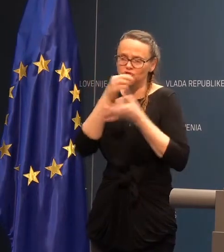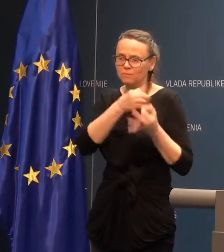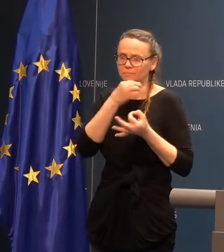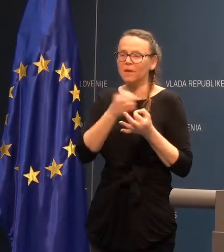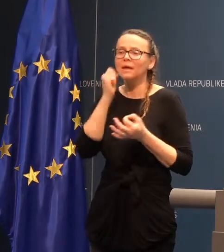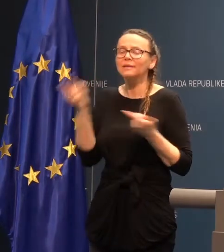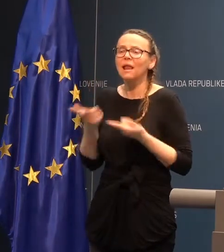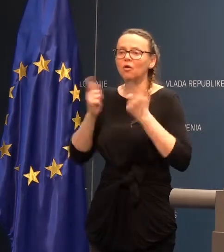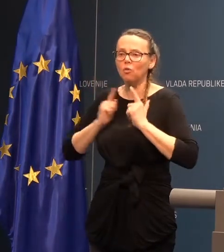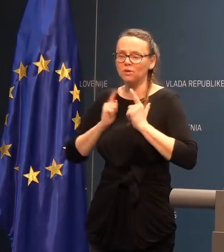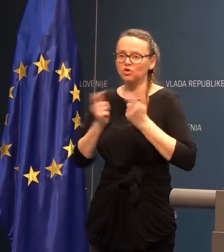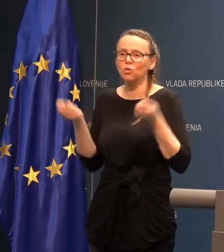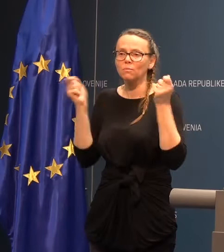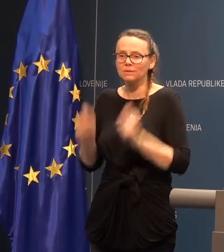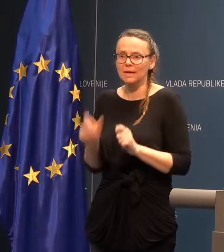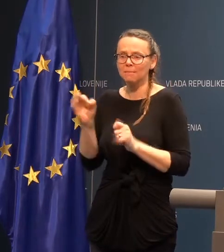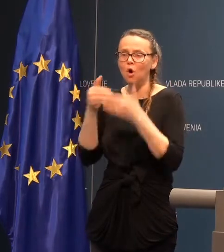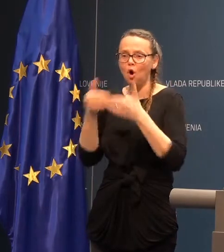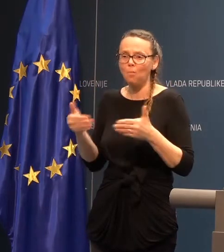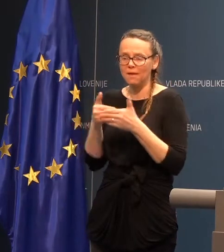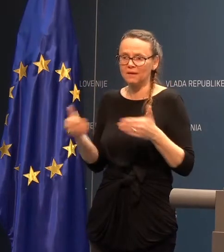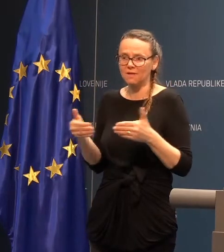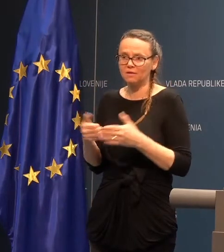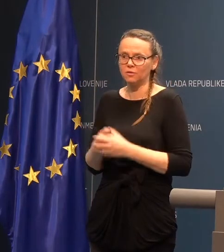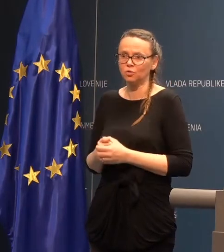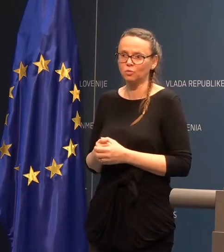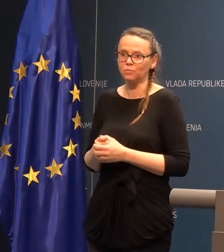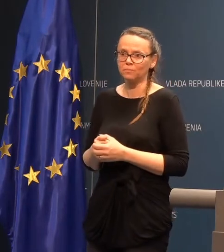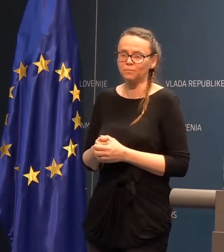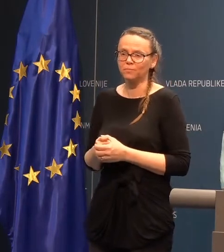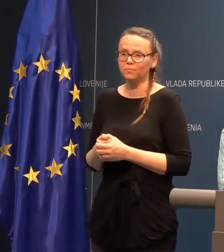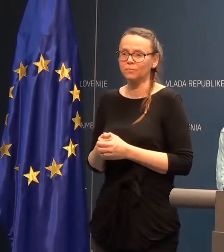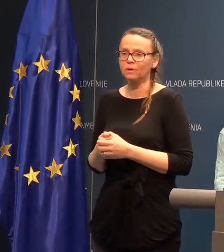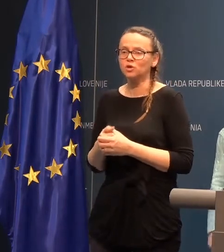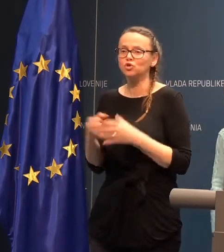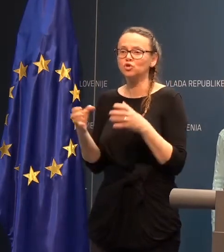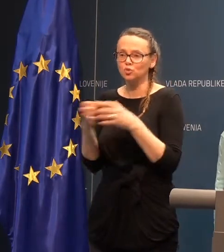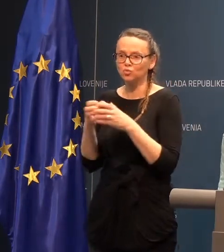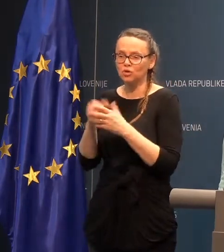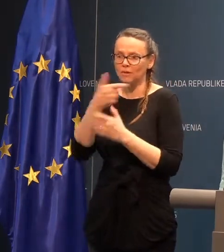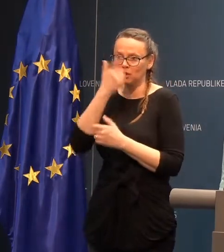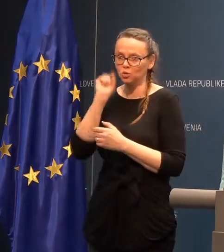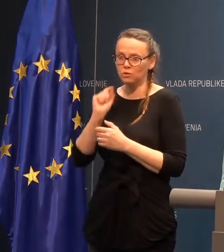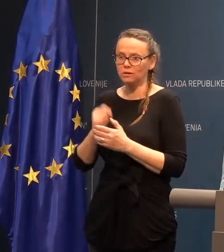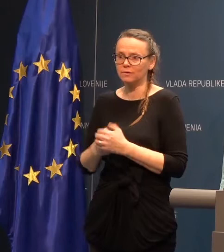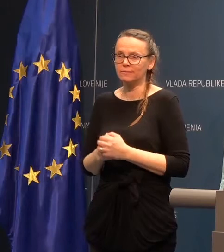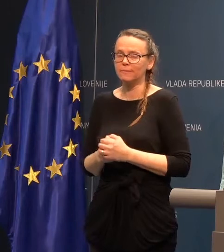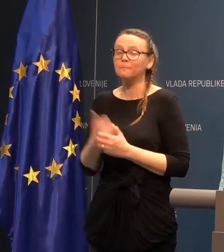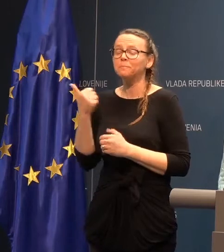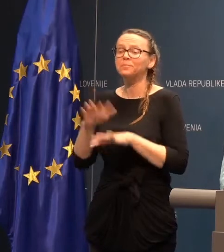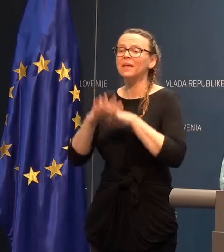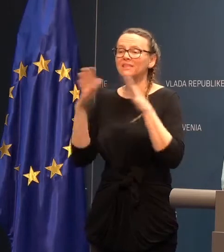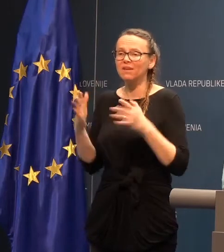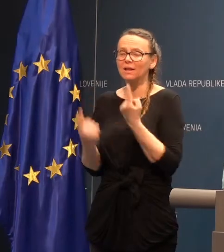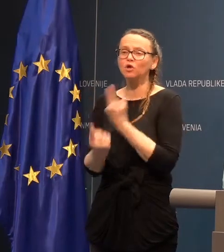Kdaj lahko pričagujemo sklep o omejavanju državanja oziroma druženja ljudi. En velik